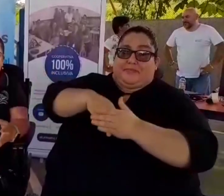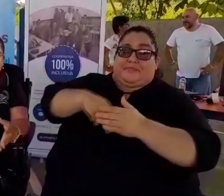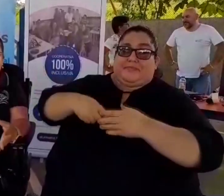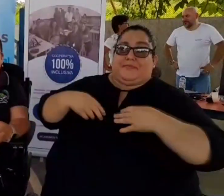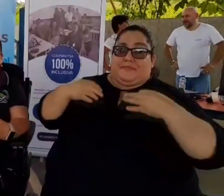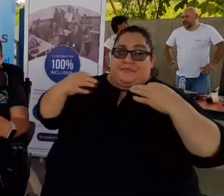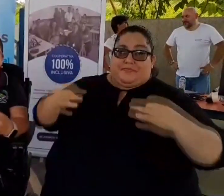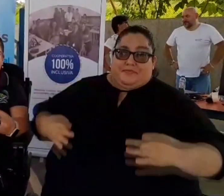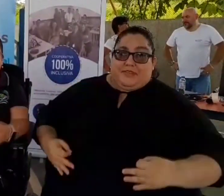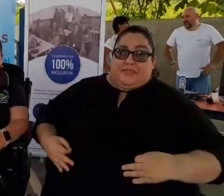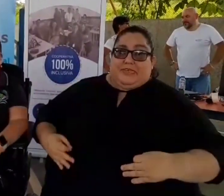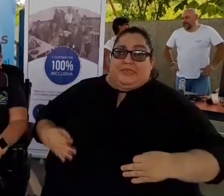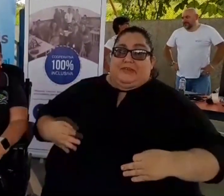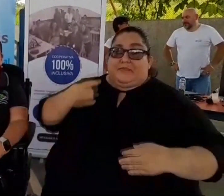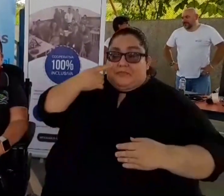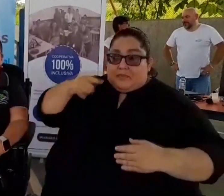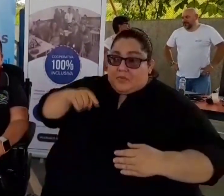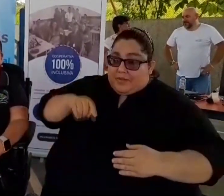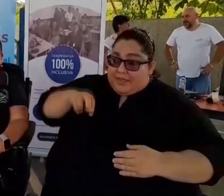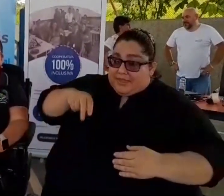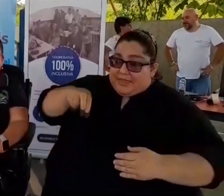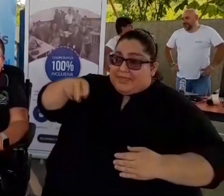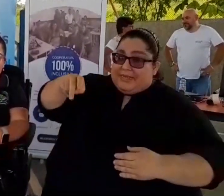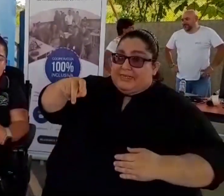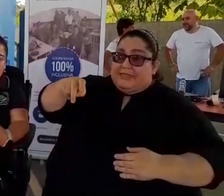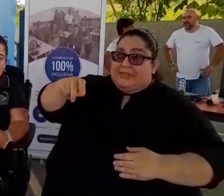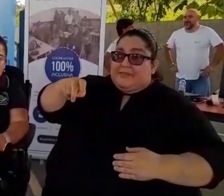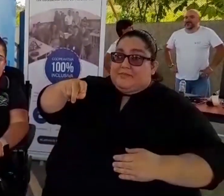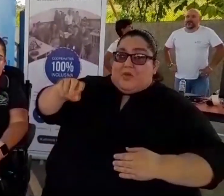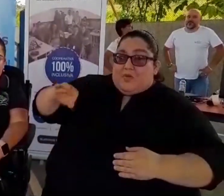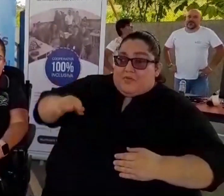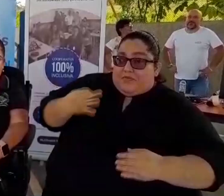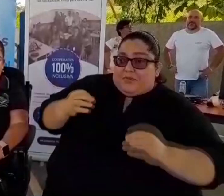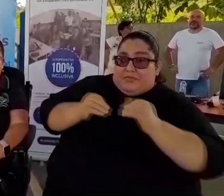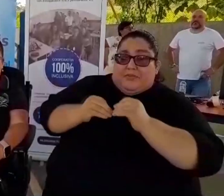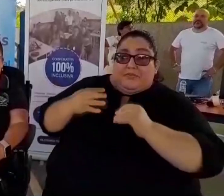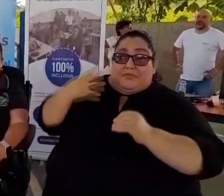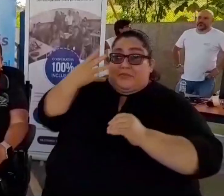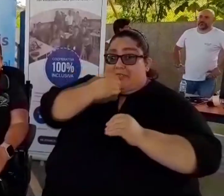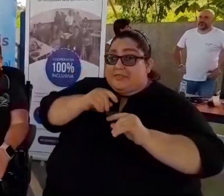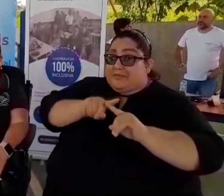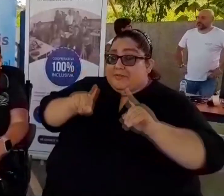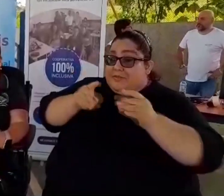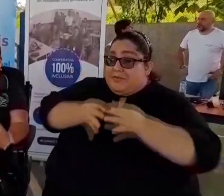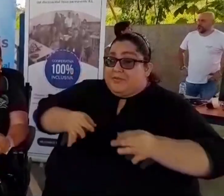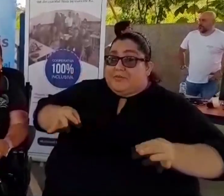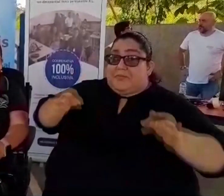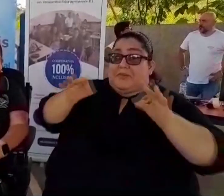gradas, con figuras más bonitas y todo eso Y no tomamos en cuenta el diseño universal